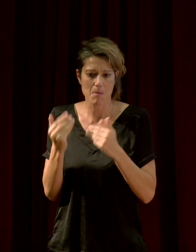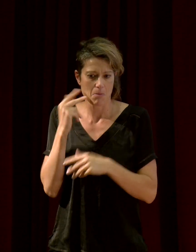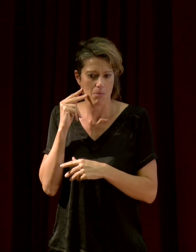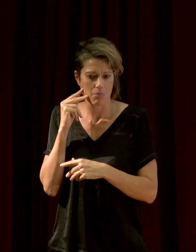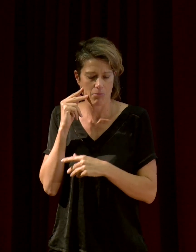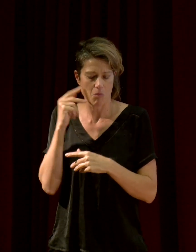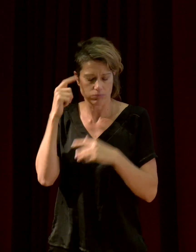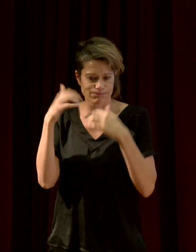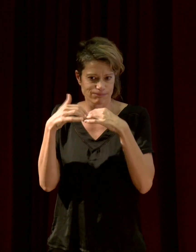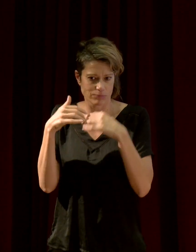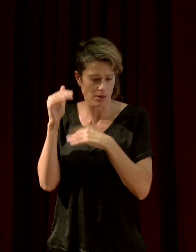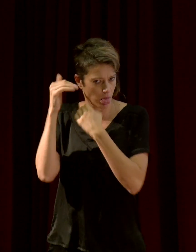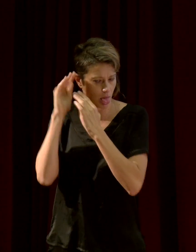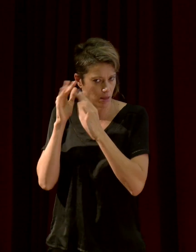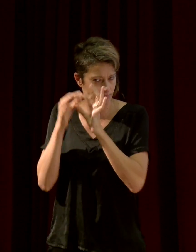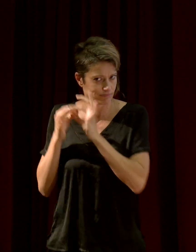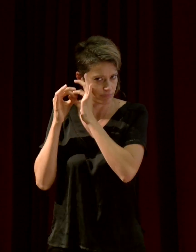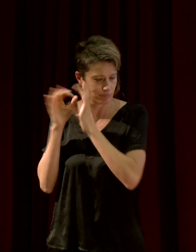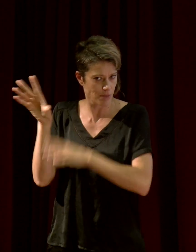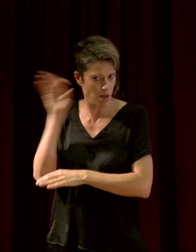sinon, voilà, nos oreilles fonctionnent encore la nuit.